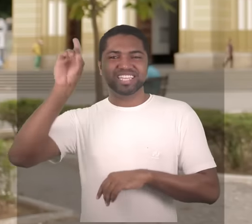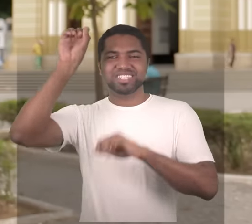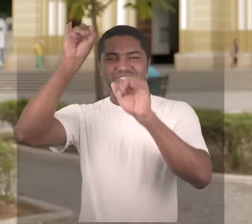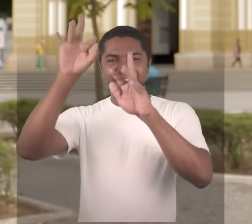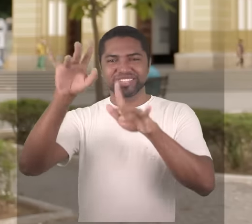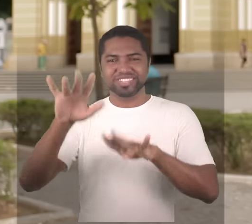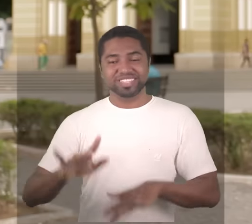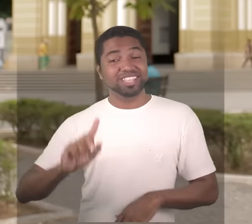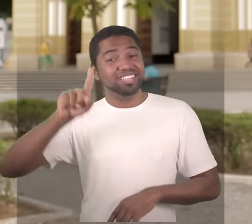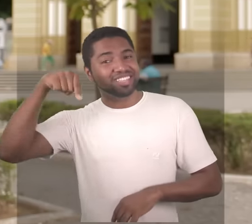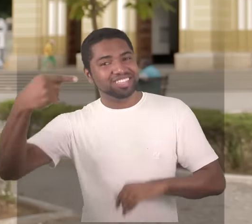até o próximo programa